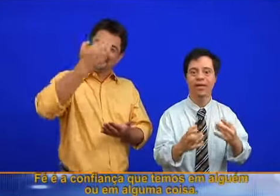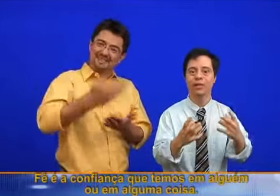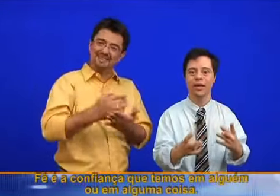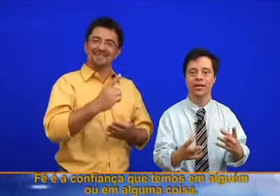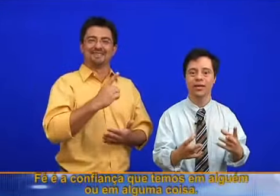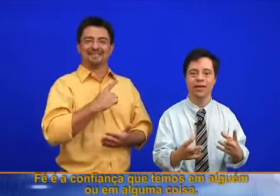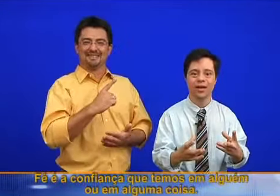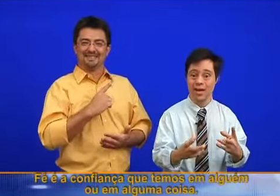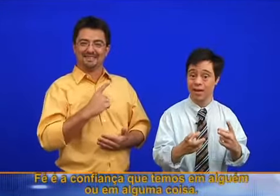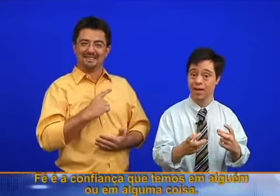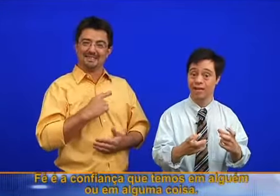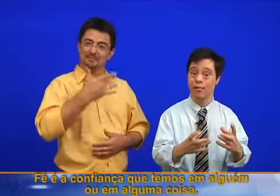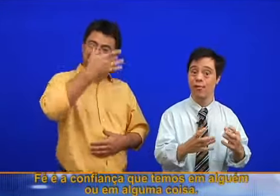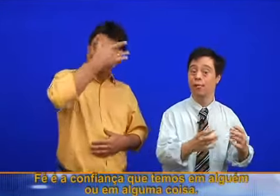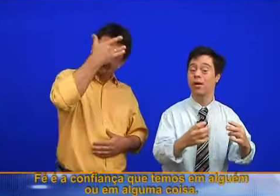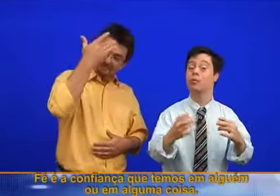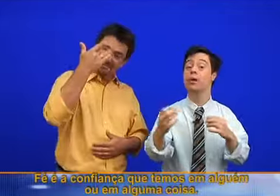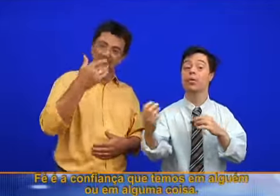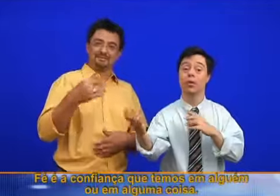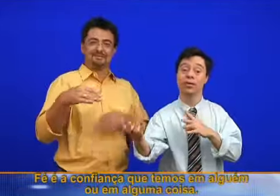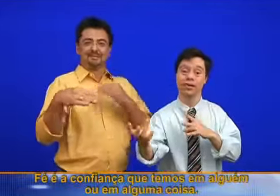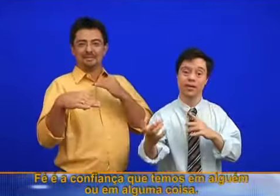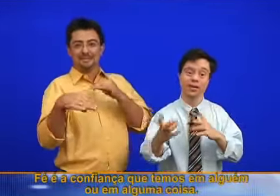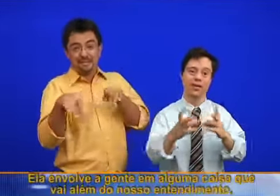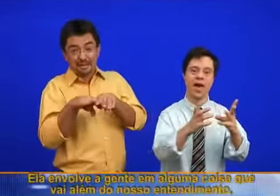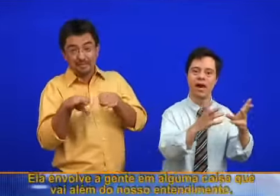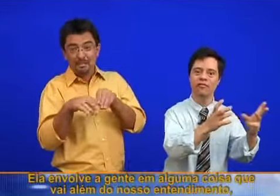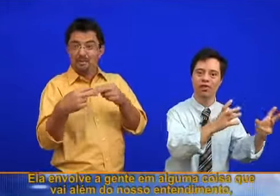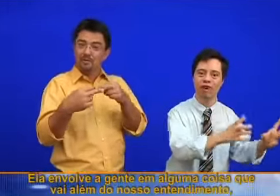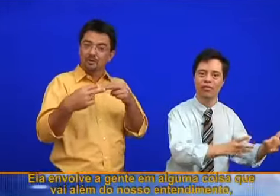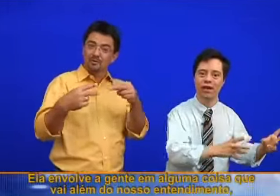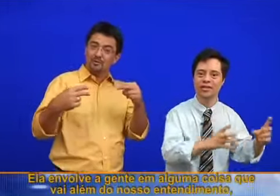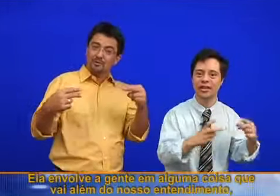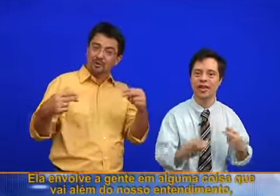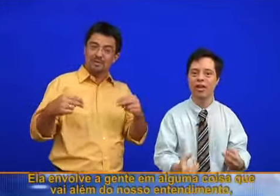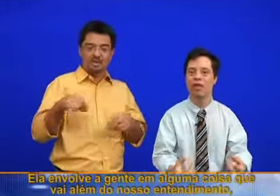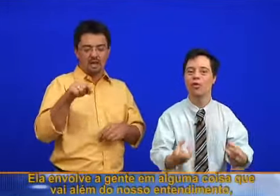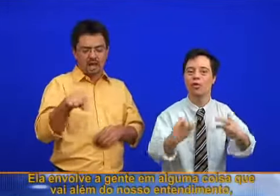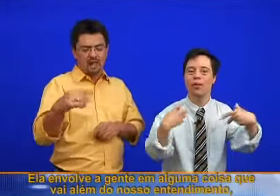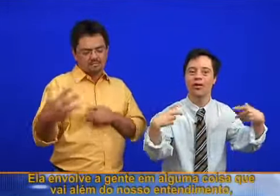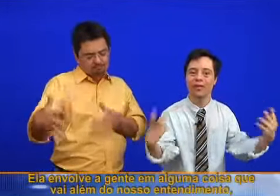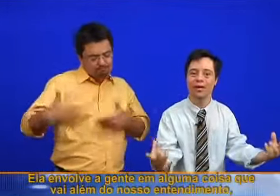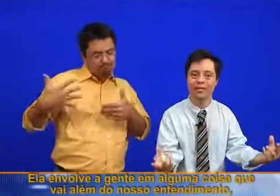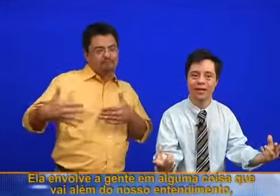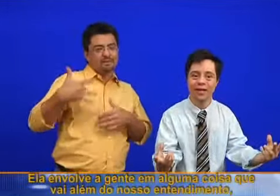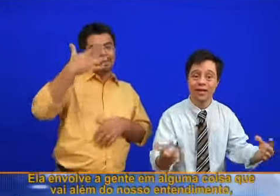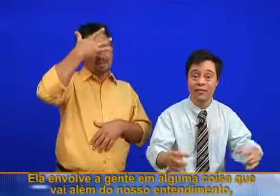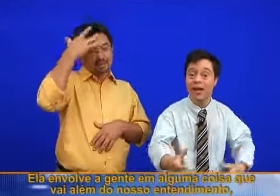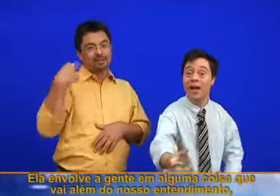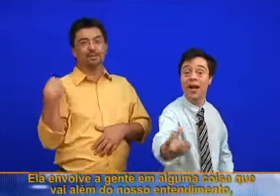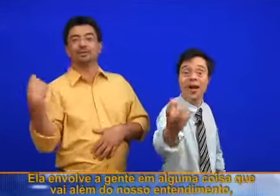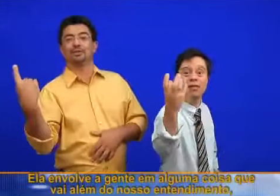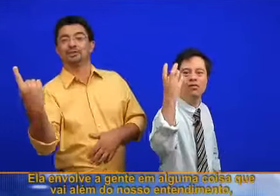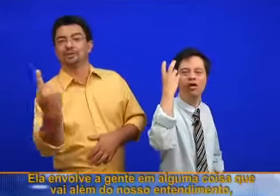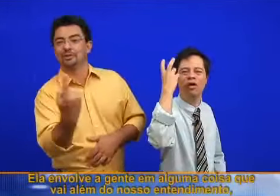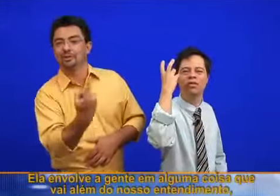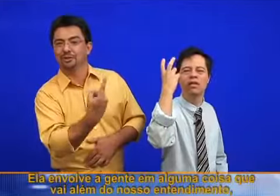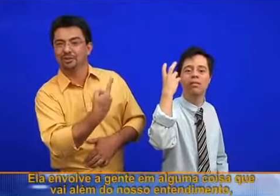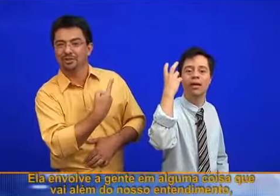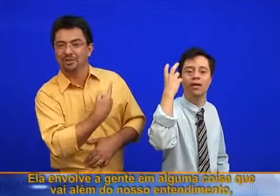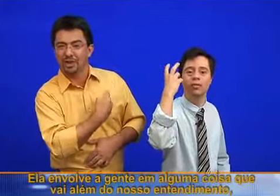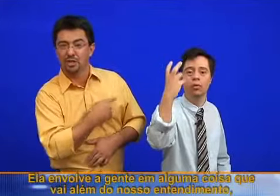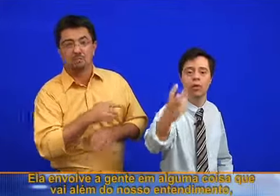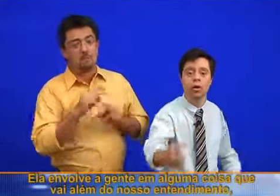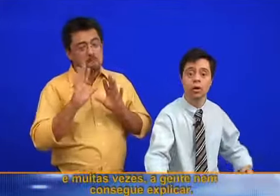em alguém ou em alguma coisa. Ela envolve a gente em alguma coisa que vai além do